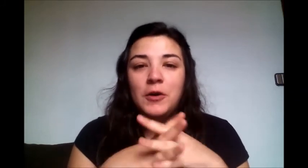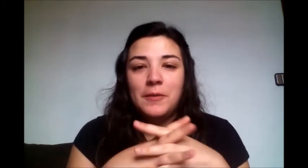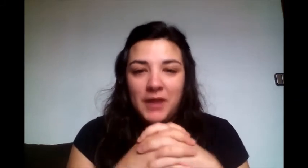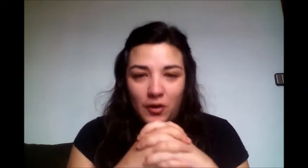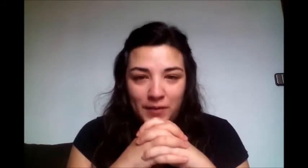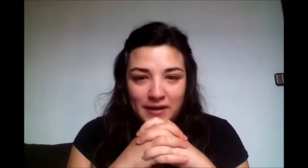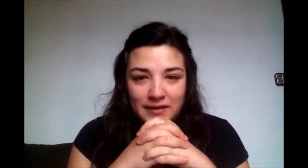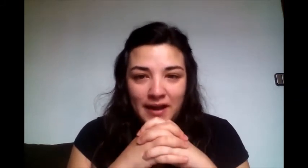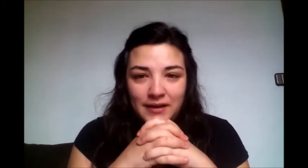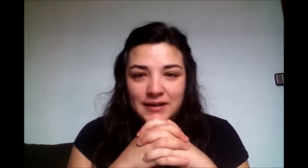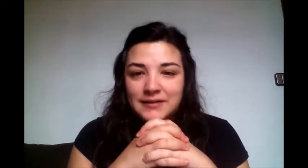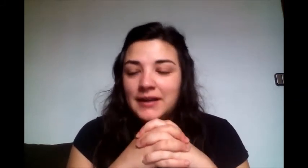me comentáis,